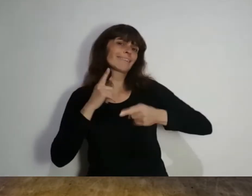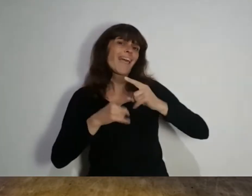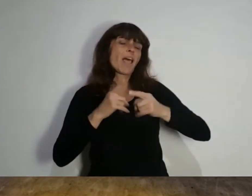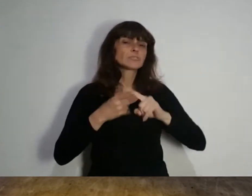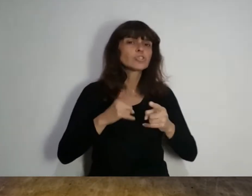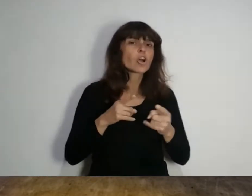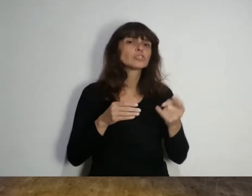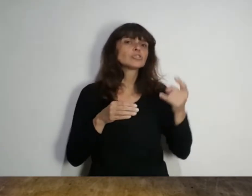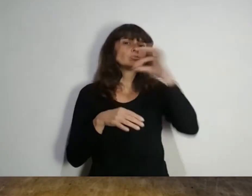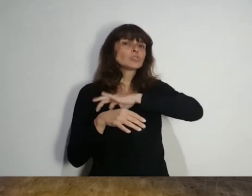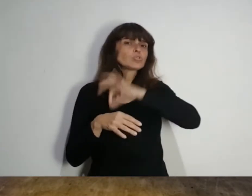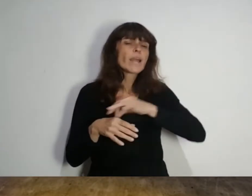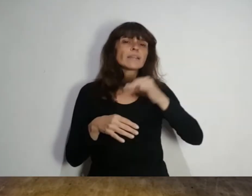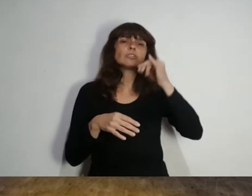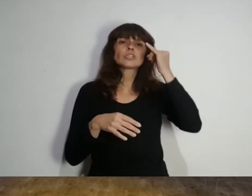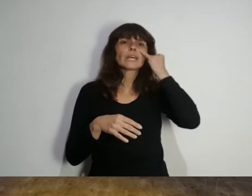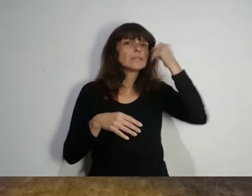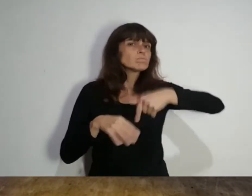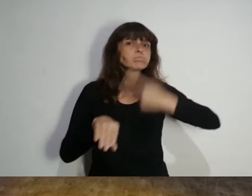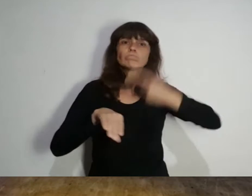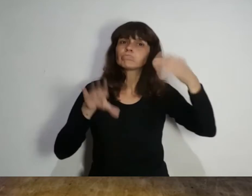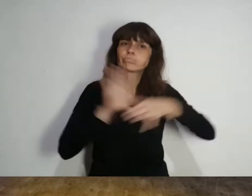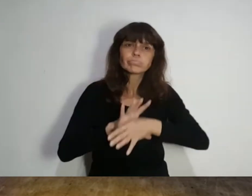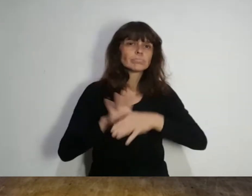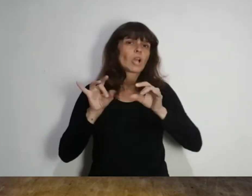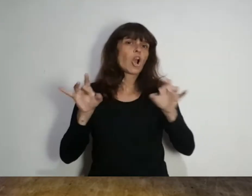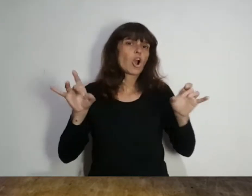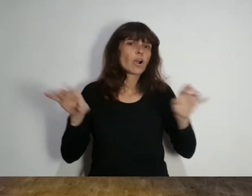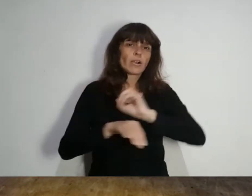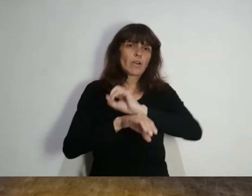tener relación con los ingresos y en medio de la pandemia de coronavirus.